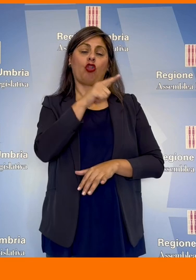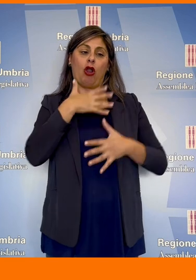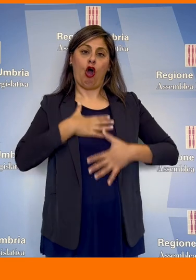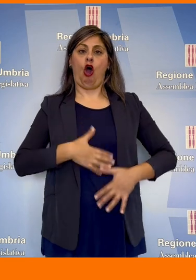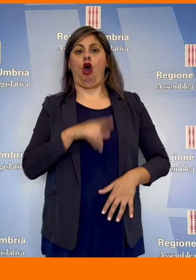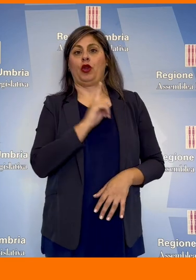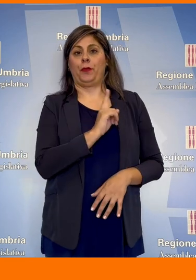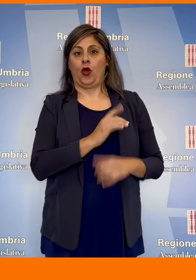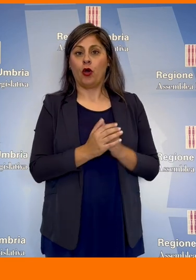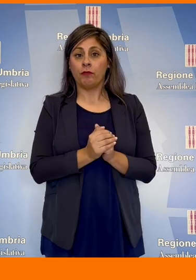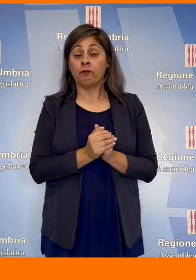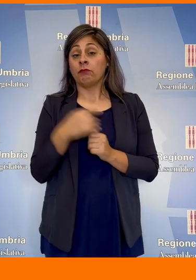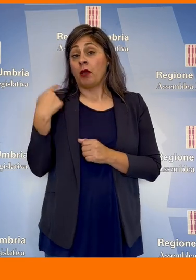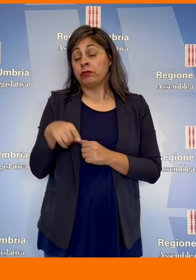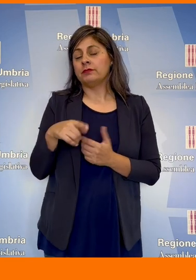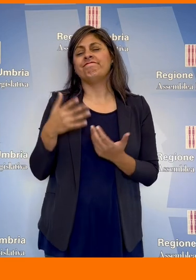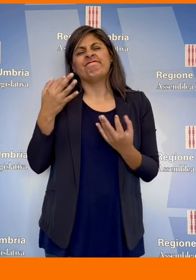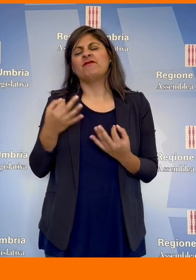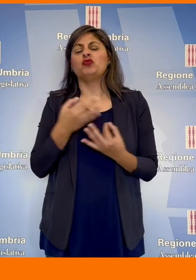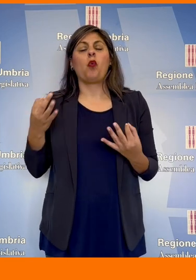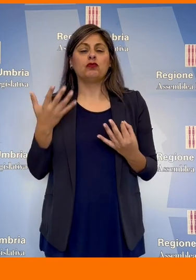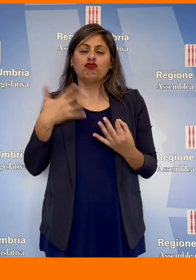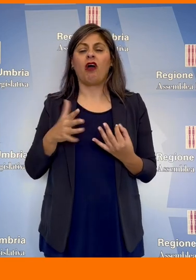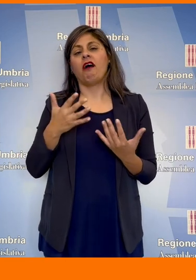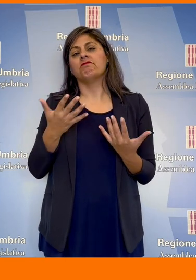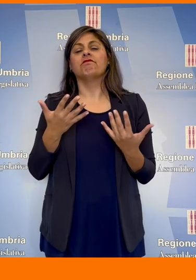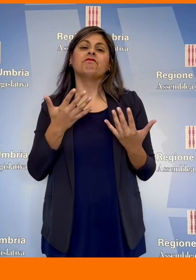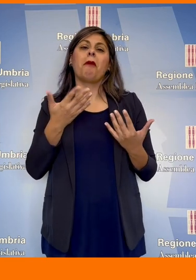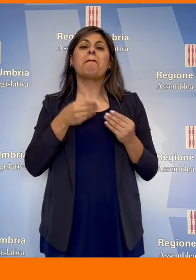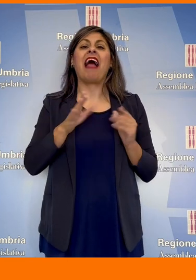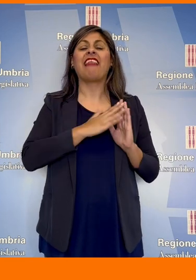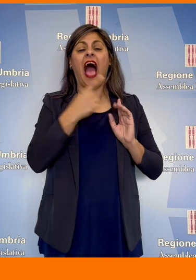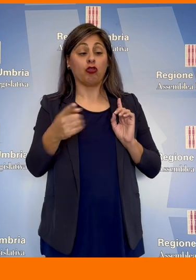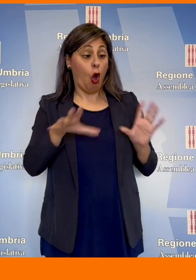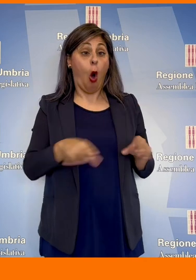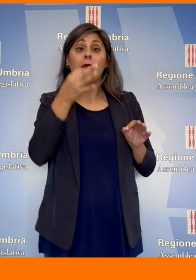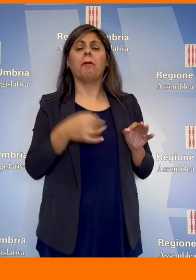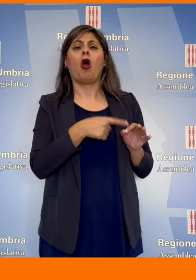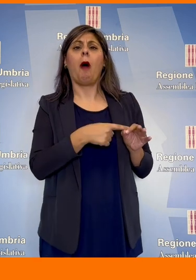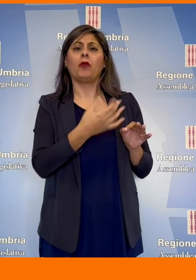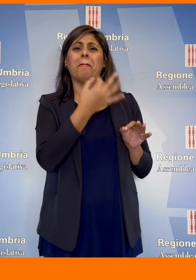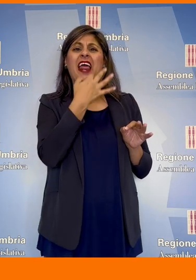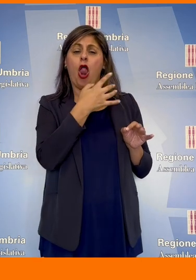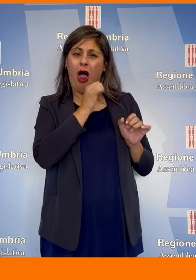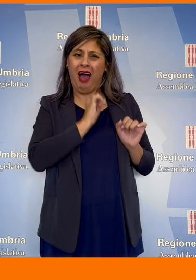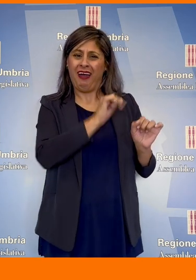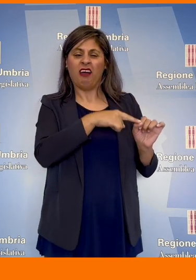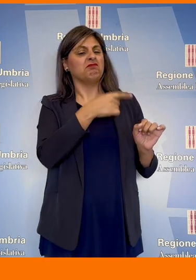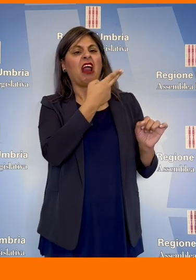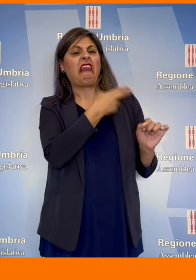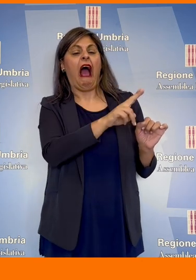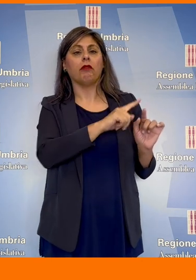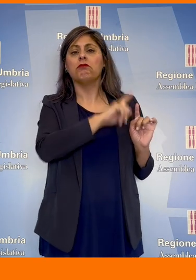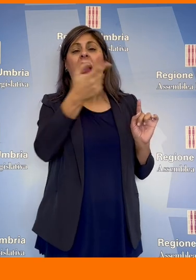sul corpo della donna. Sarebbe la degna conclusione, dice Bori, di un mandato iniziato con la negazione dell'interruzione di